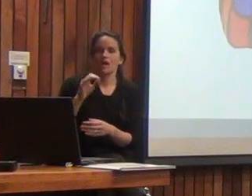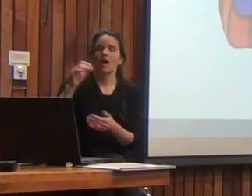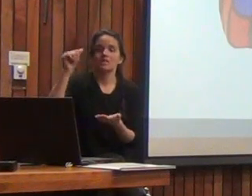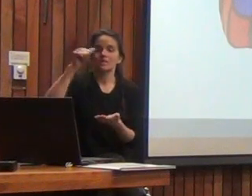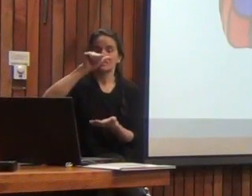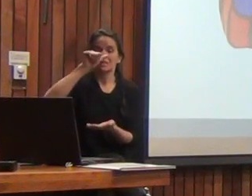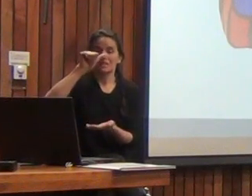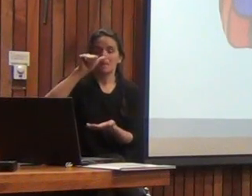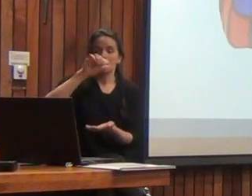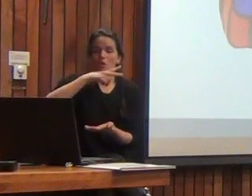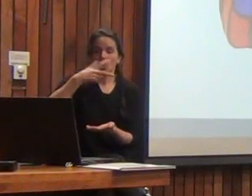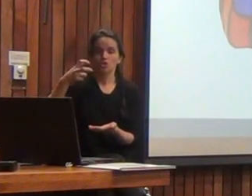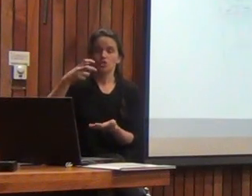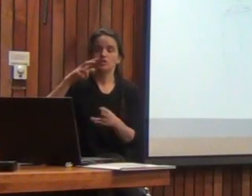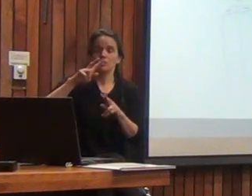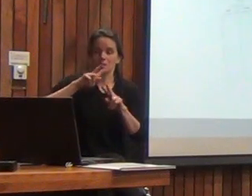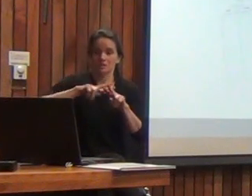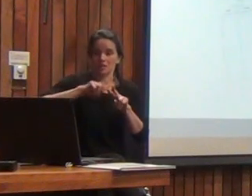producidas,